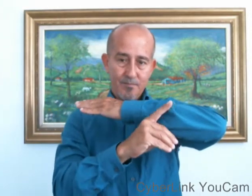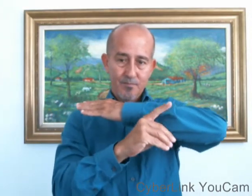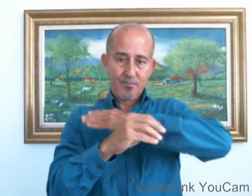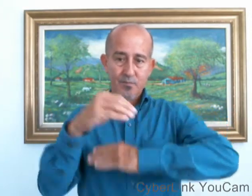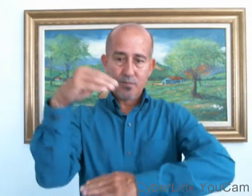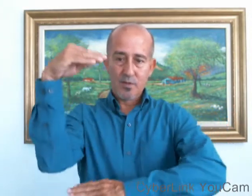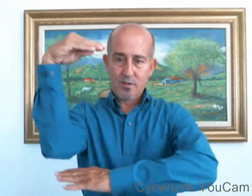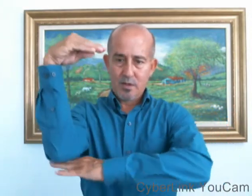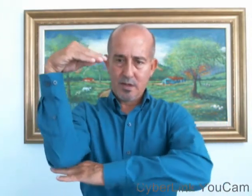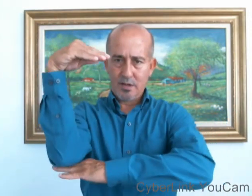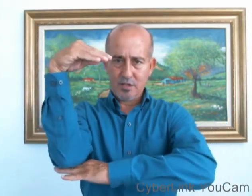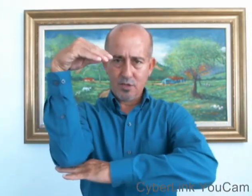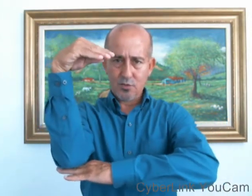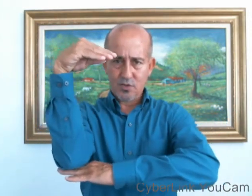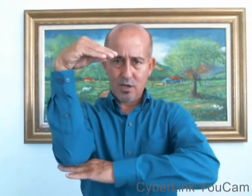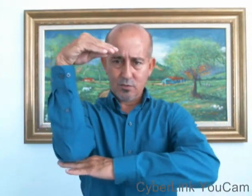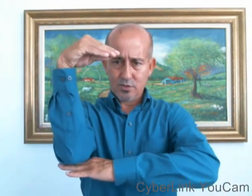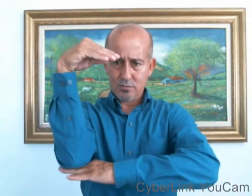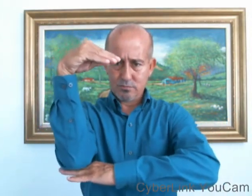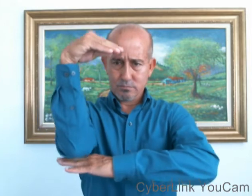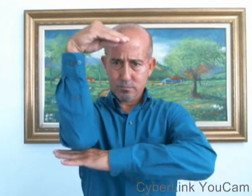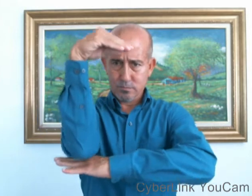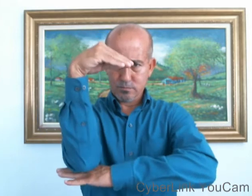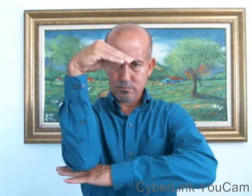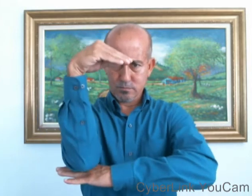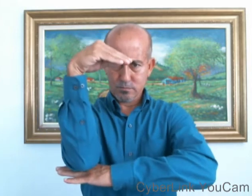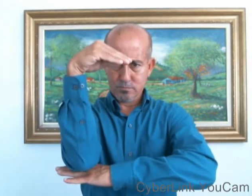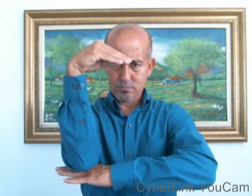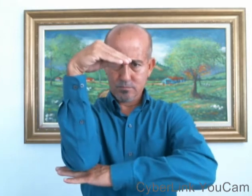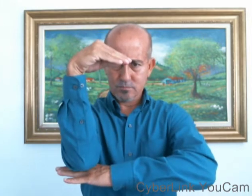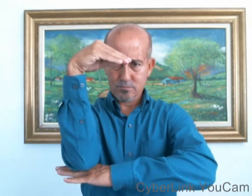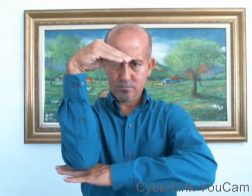El delfín. dinosaurio. El